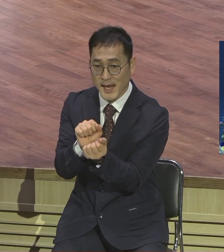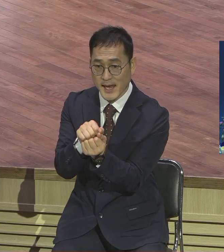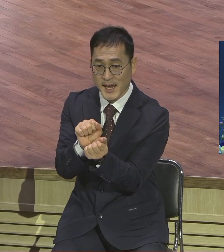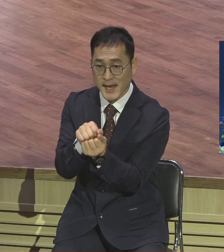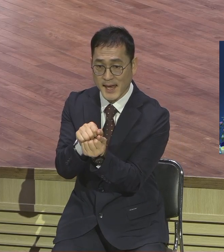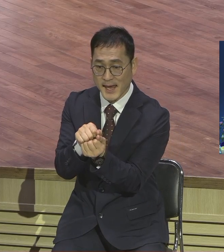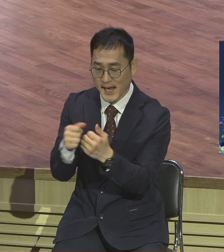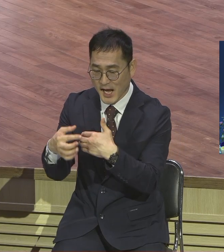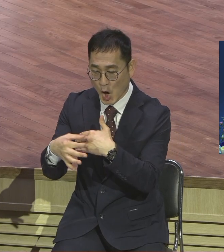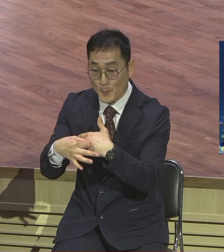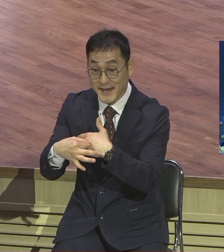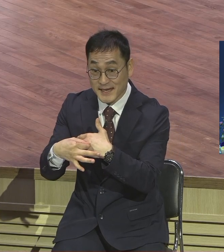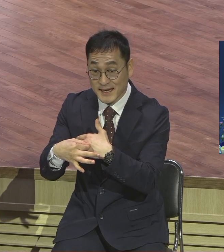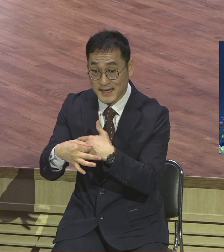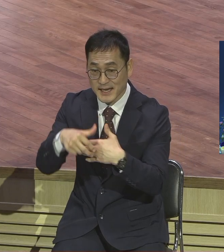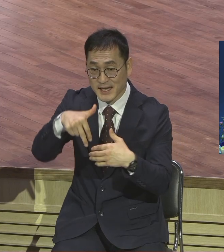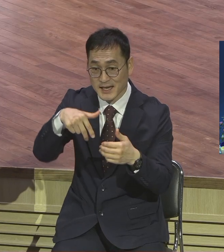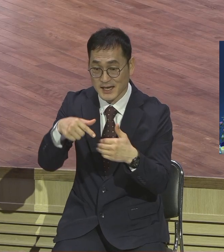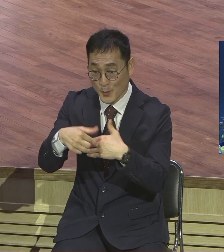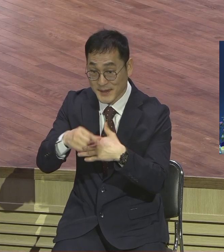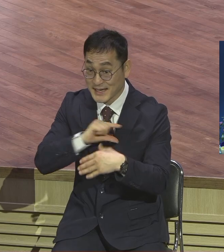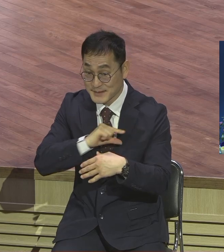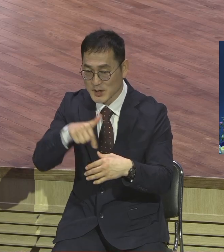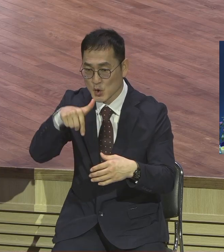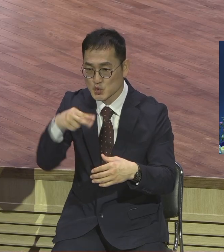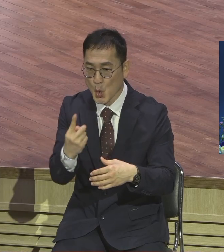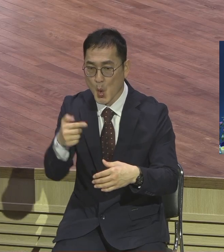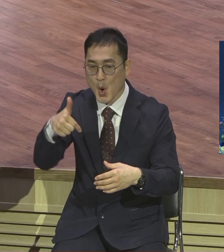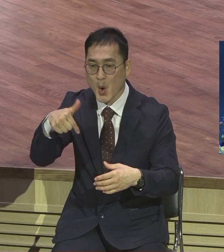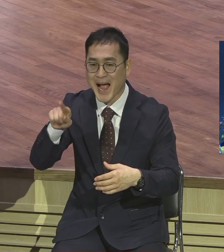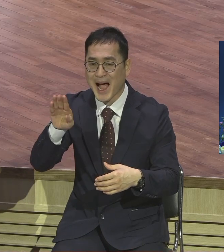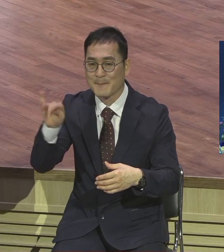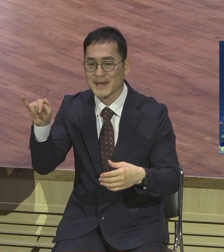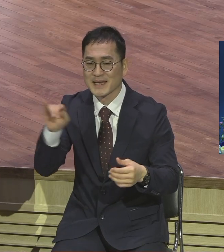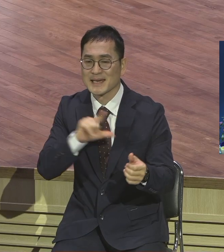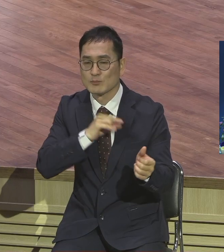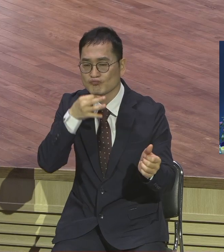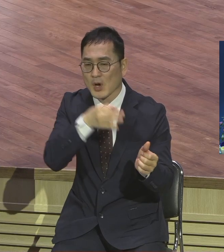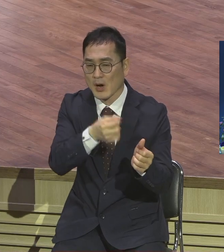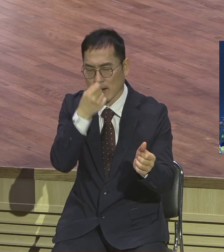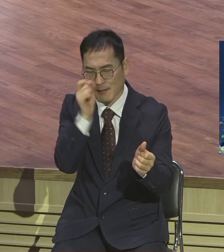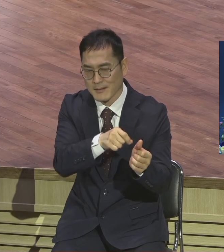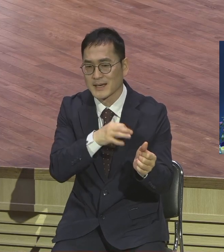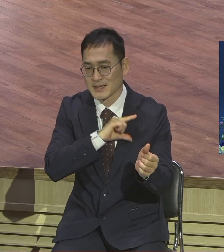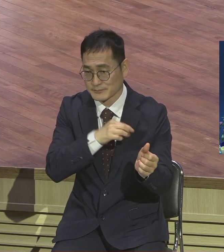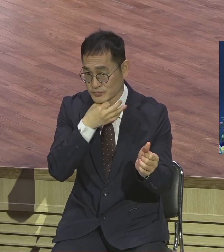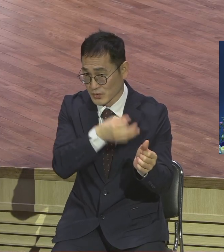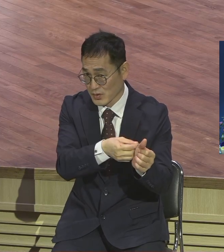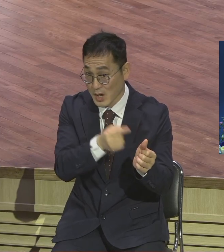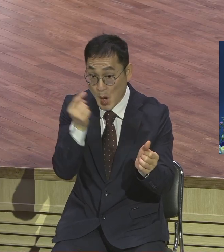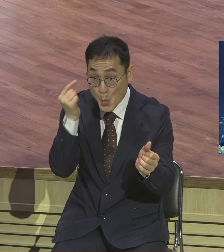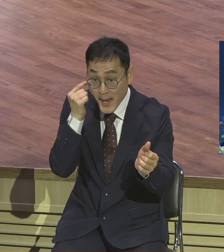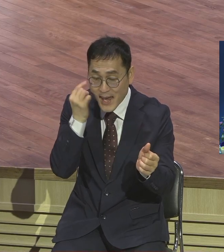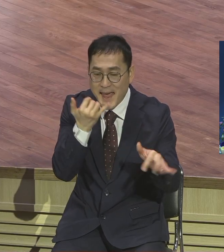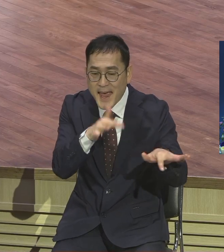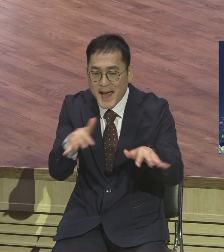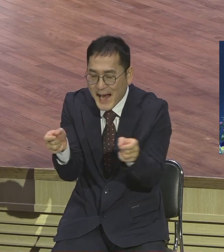별명이 붙어있습니다 조갑이라는 별명 왜냐 늘 이 야구부는 해안을 찾아다니면서